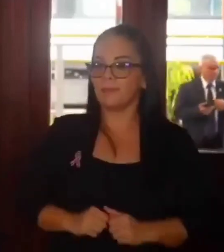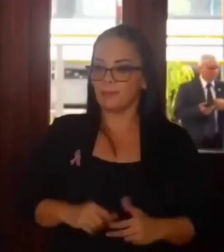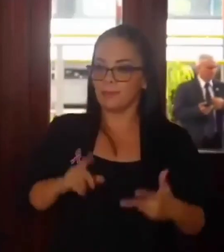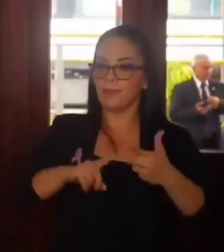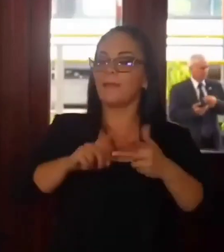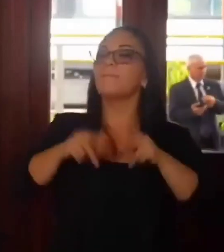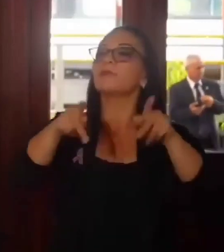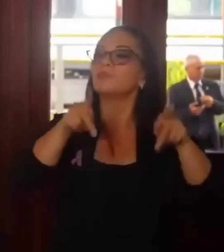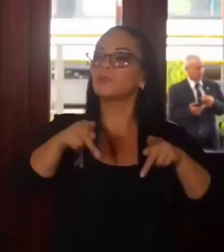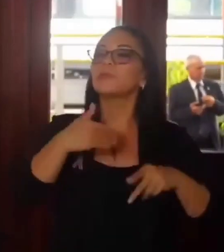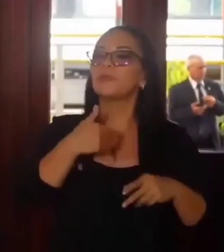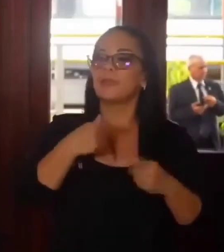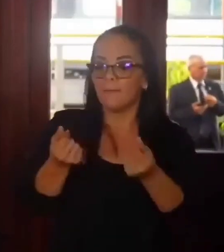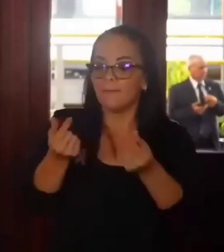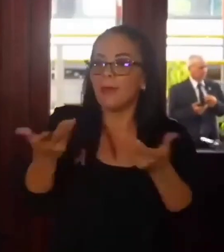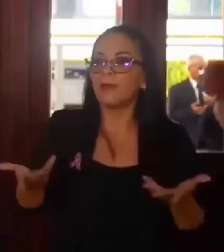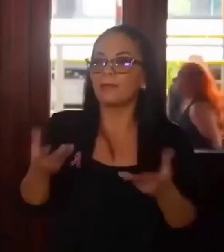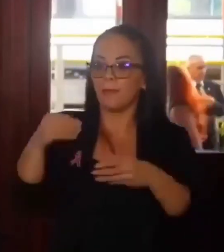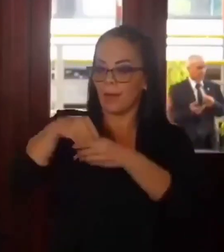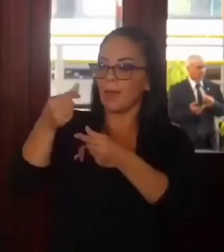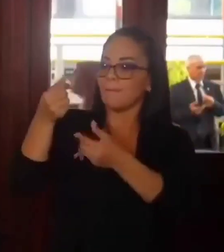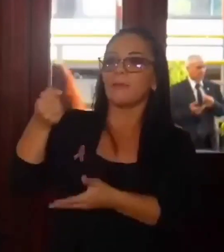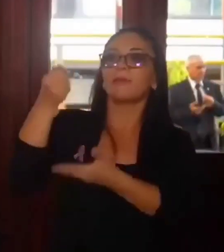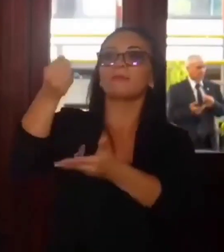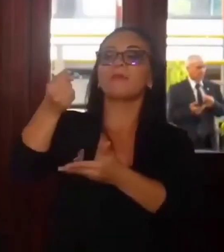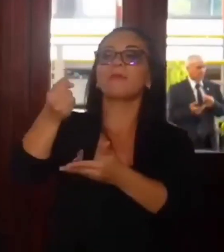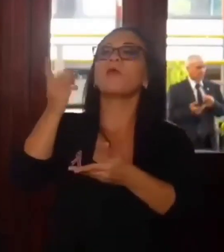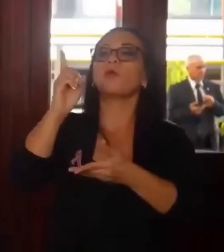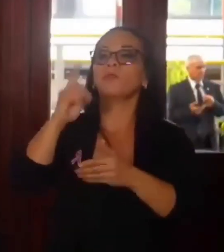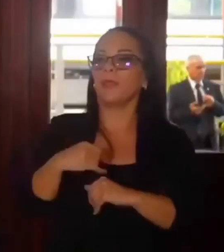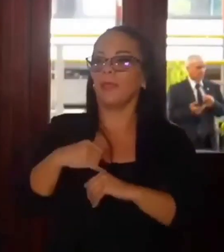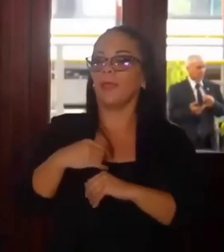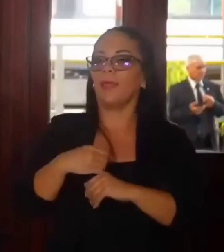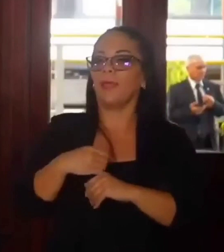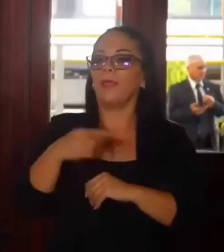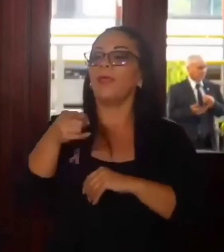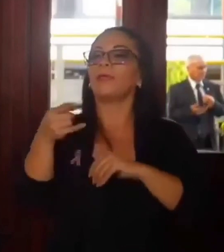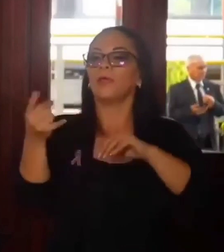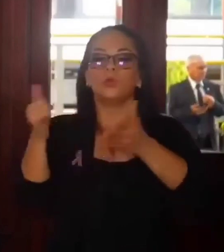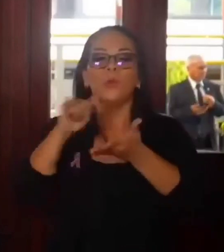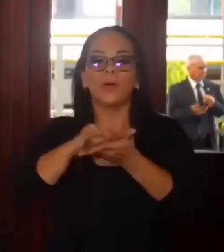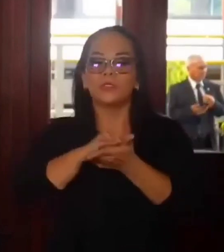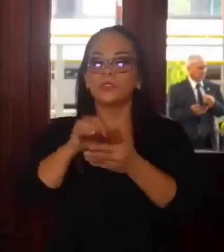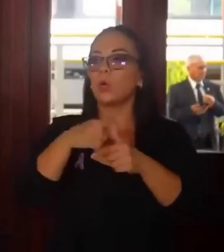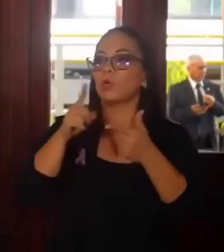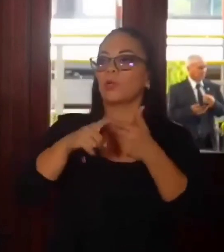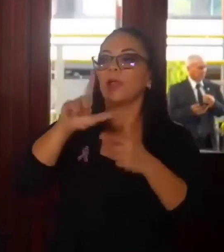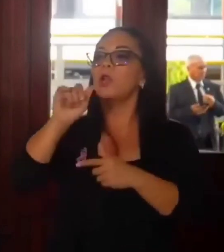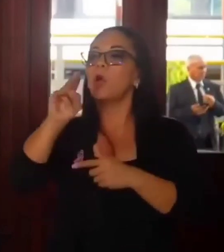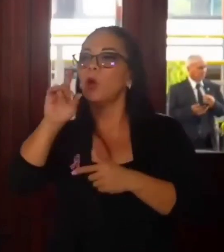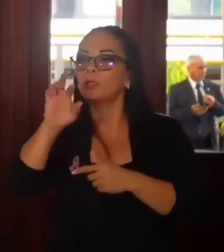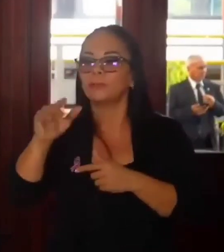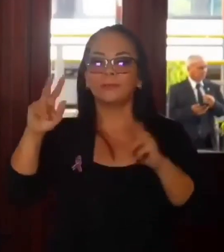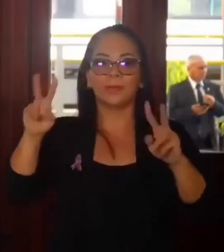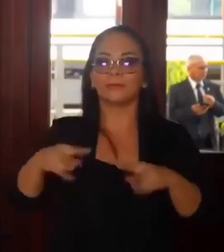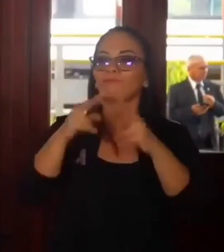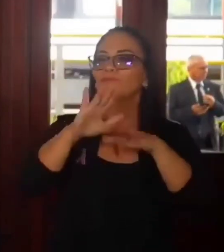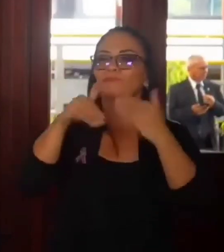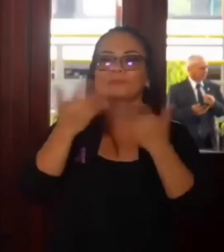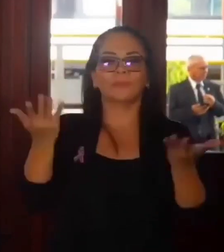personas que tienen plata para invertir en Nueva York, Londres y los mercados financieros internacionales,